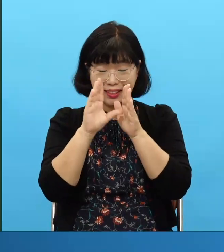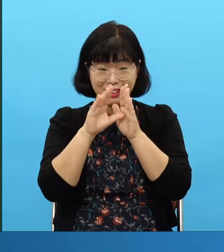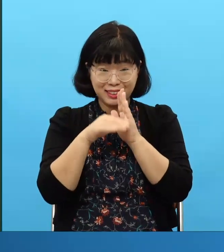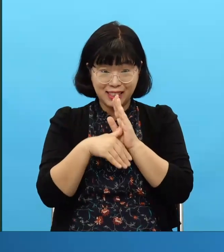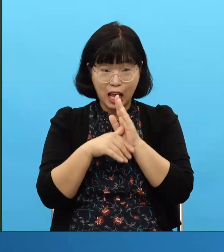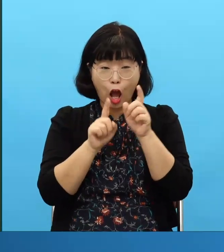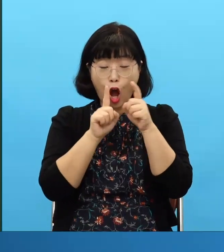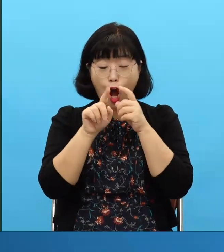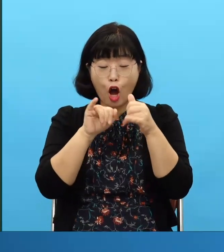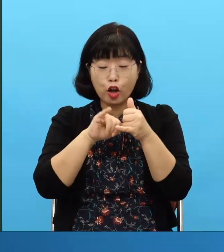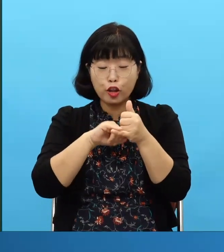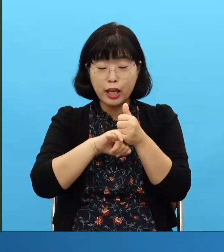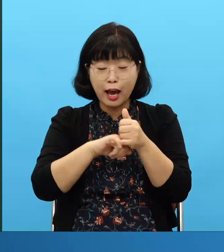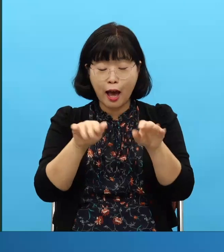era niño estaba junto al arca del pacto